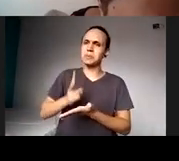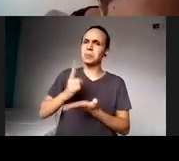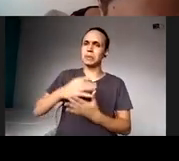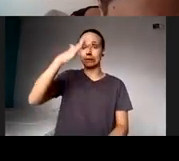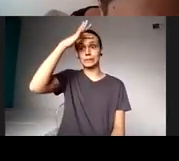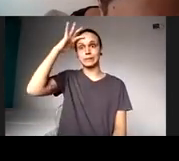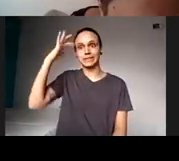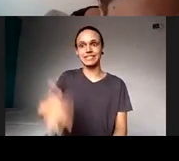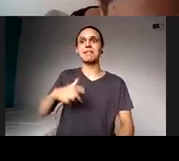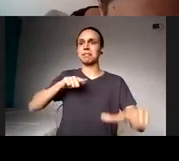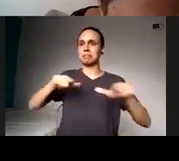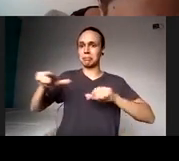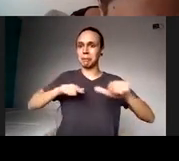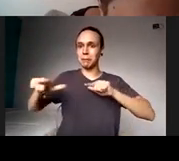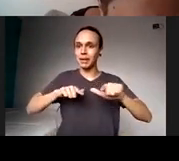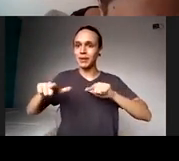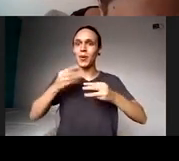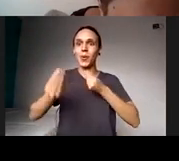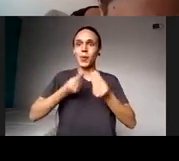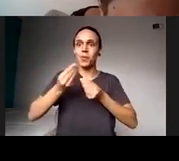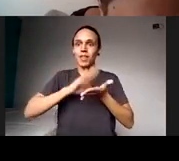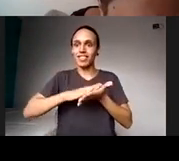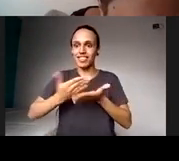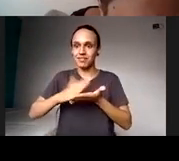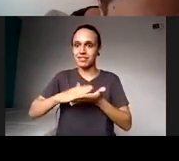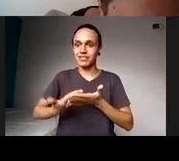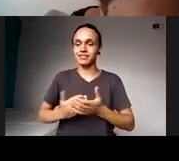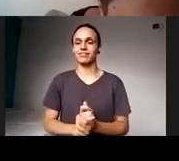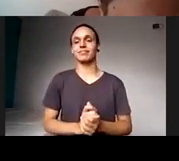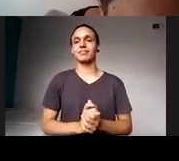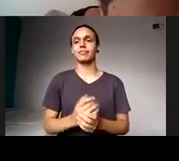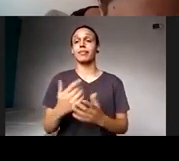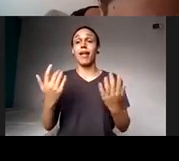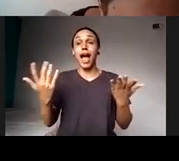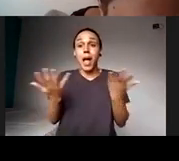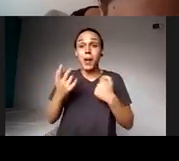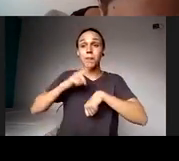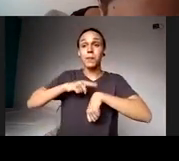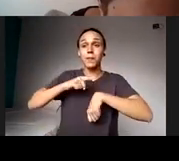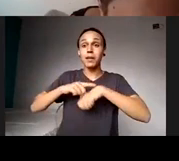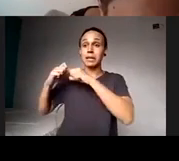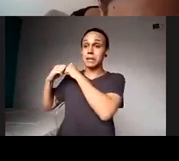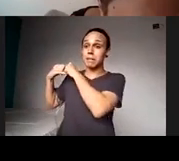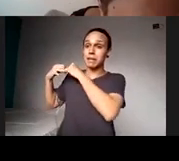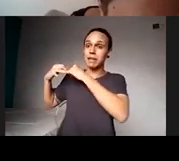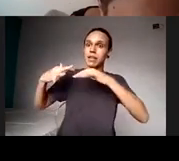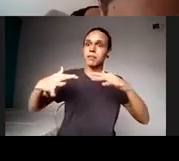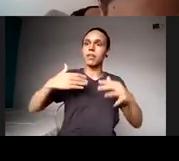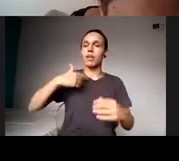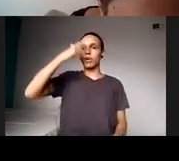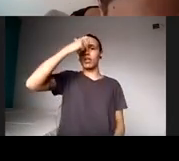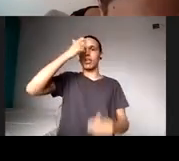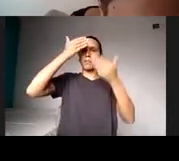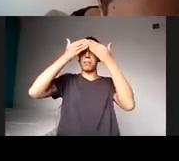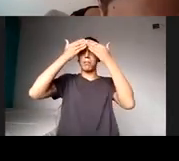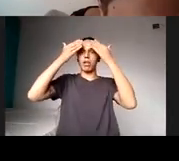interpretação, e eu tenho, com a pandemia, me ressignificado muito, porque eu falo